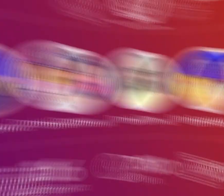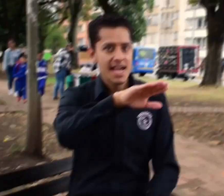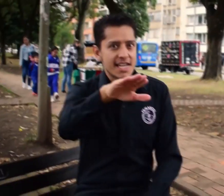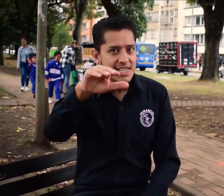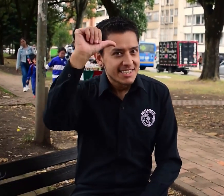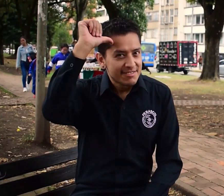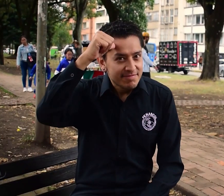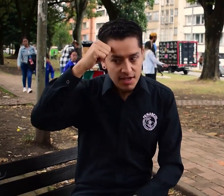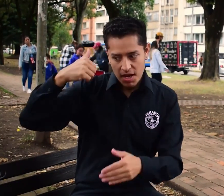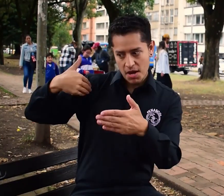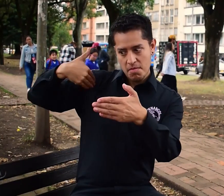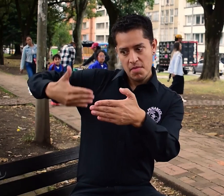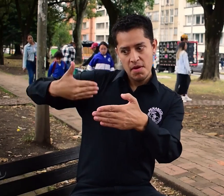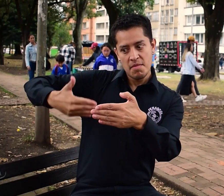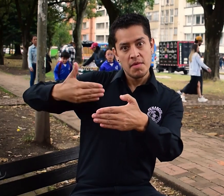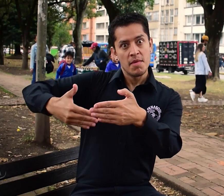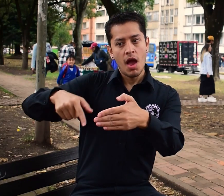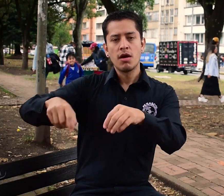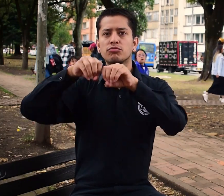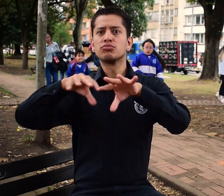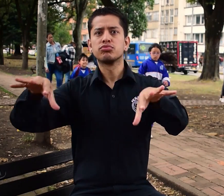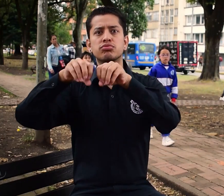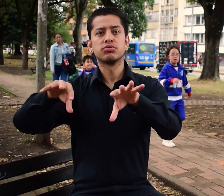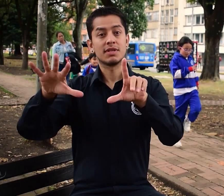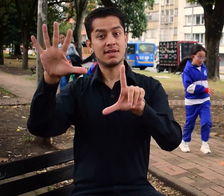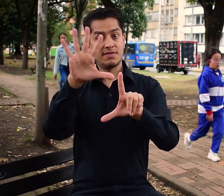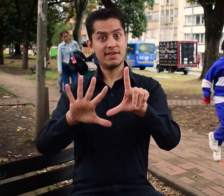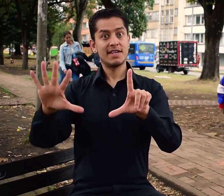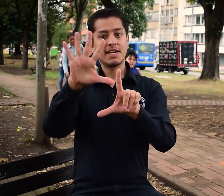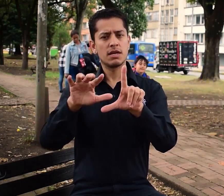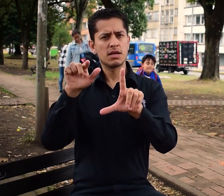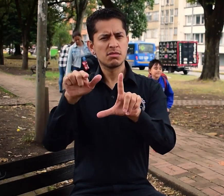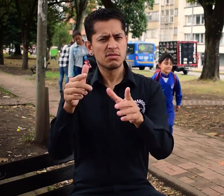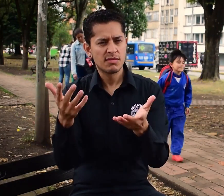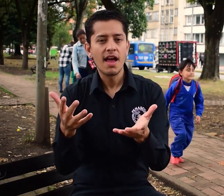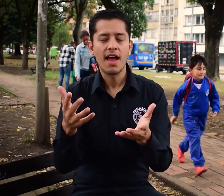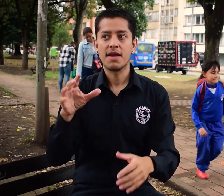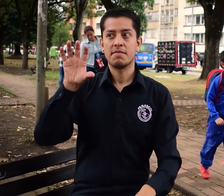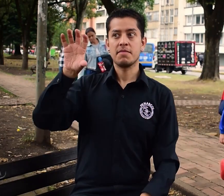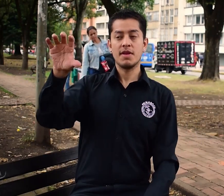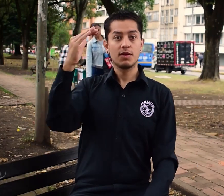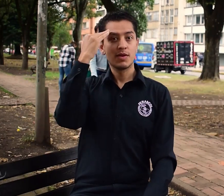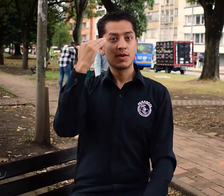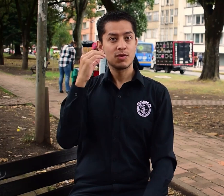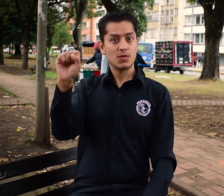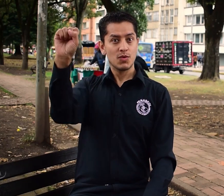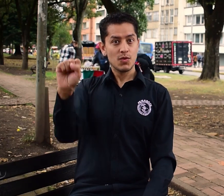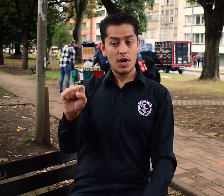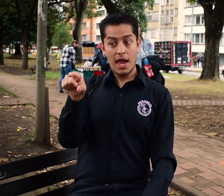¡Hey! ¿Recuerdan que hemos estado informando sobre lo sucedido en el congreso de la WFD en Jeju, Corea